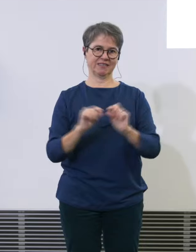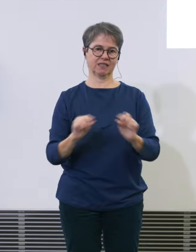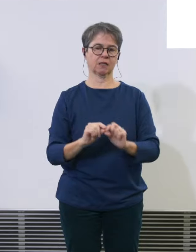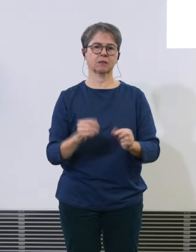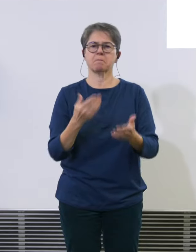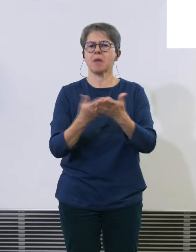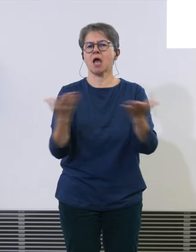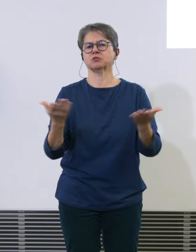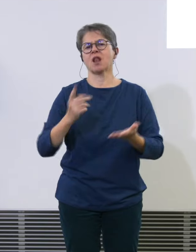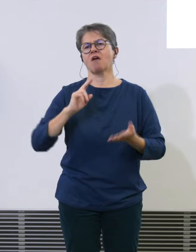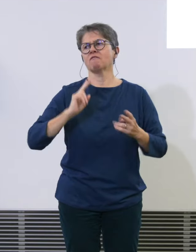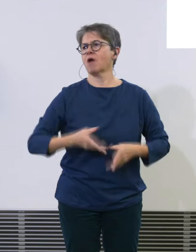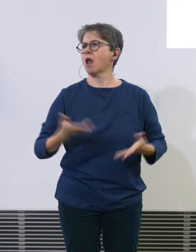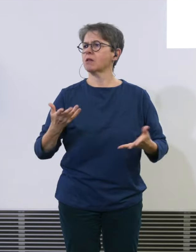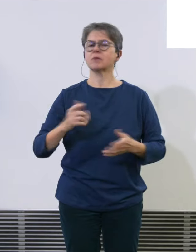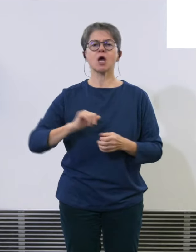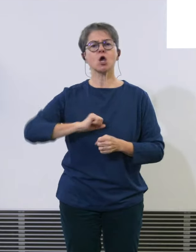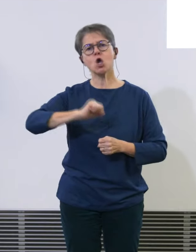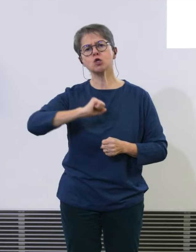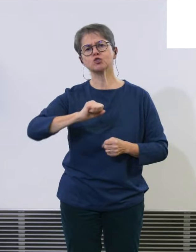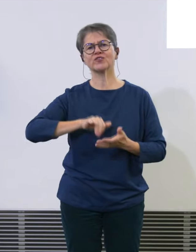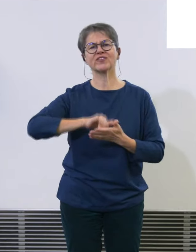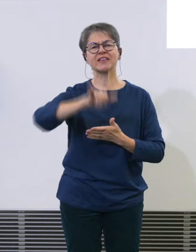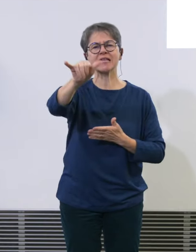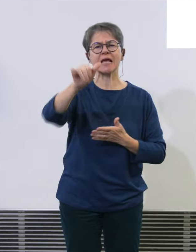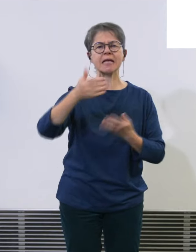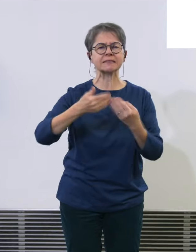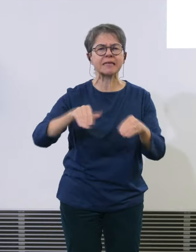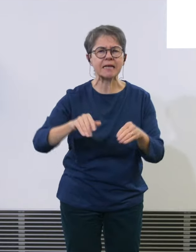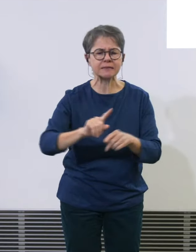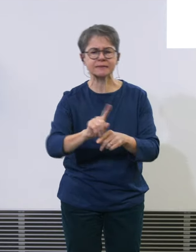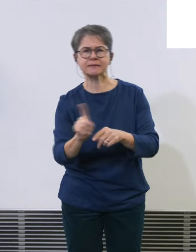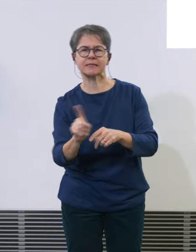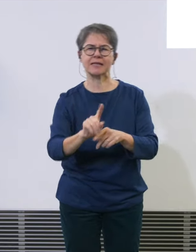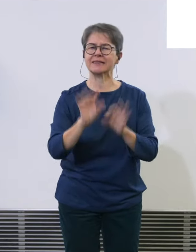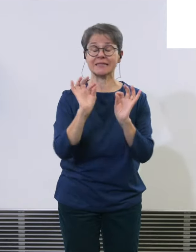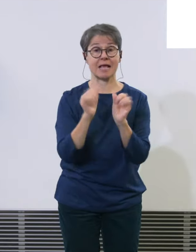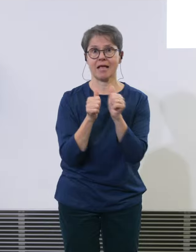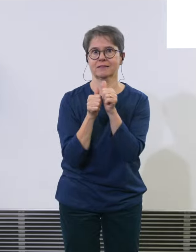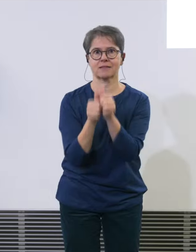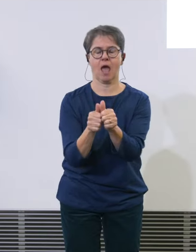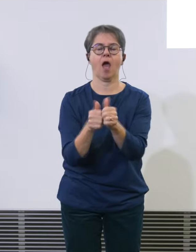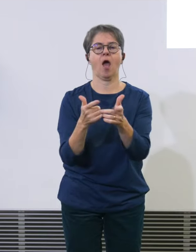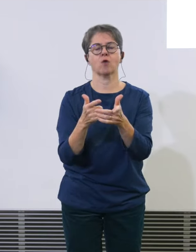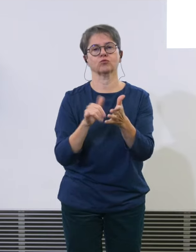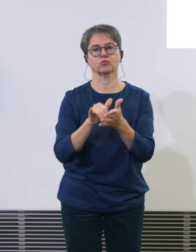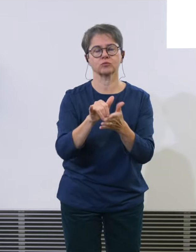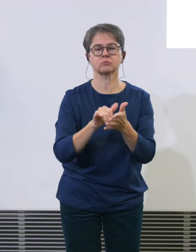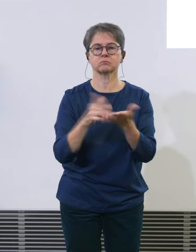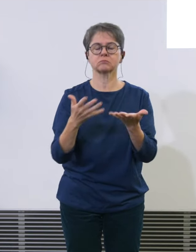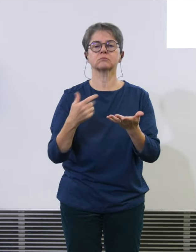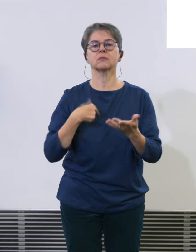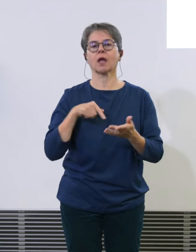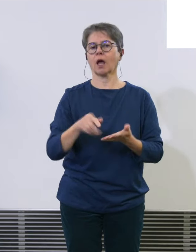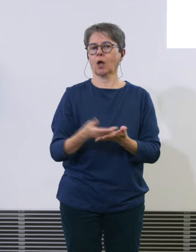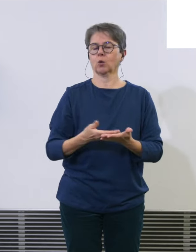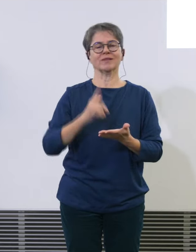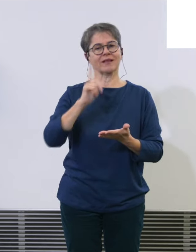Geschwindigkeitsbegrenzungen nicht genau eingehalten worden ist. Wir haben darum keine Meldungen an das BATZL machen müssen.